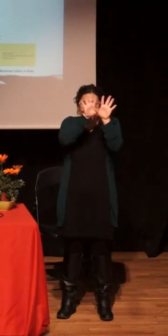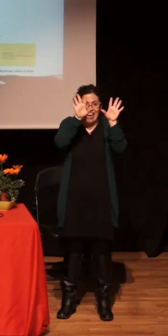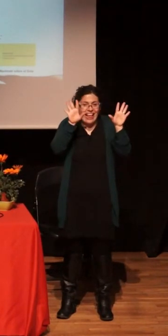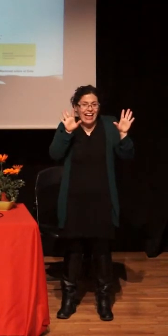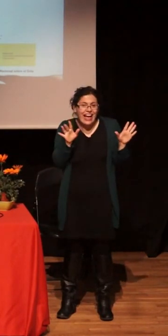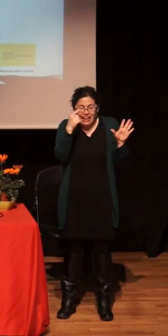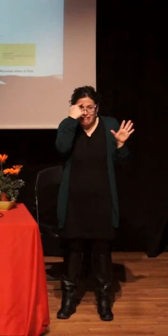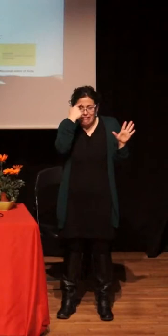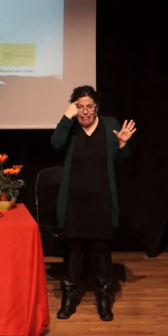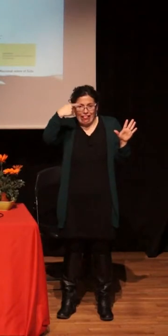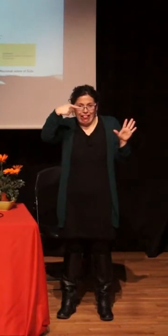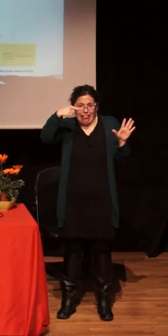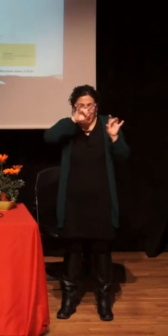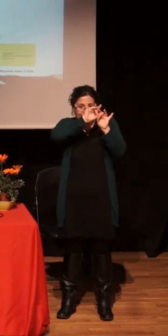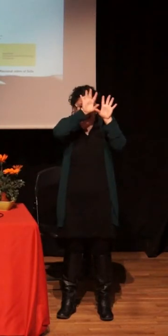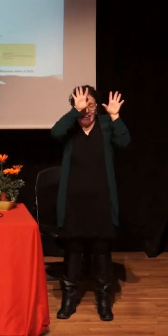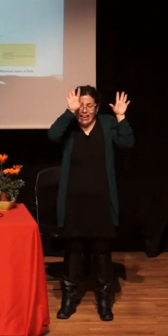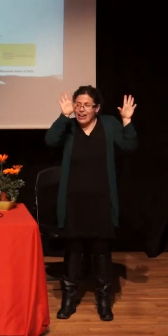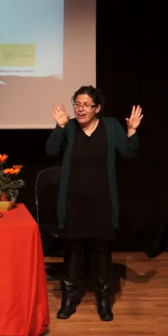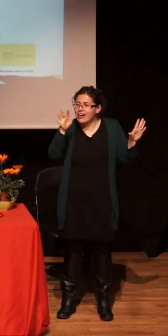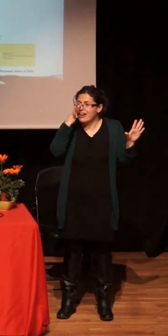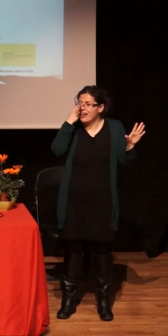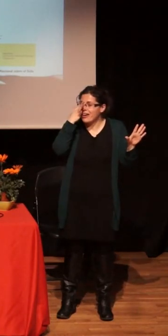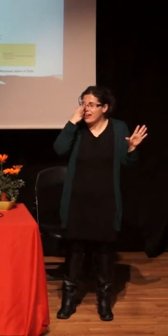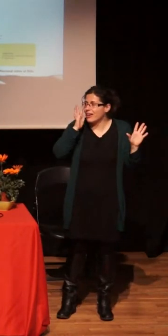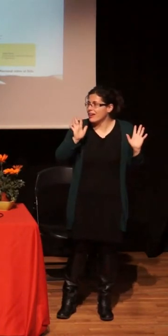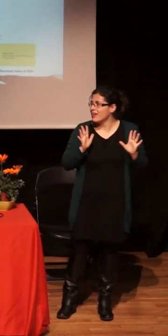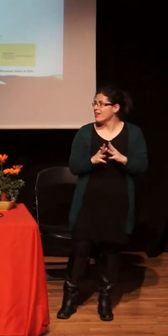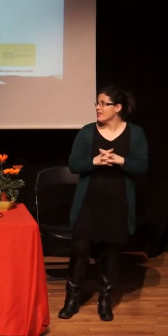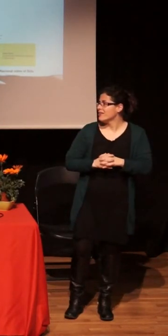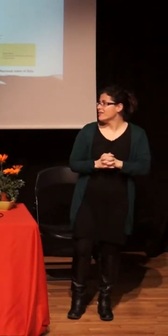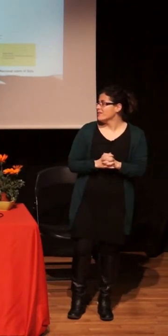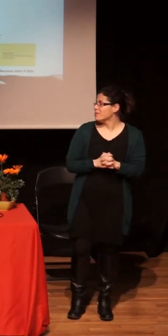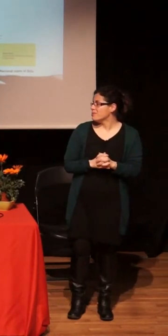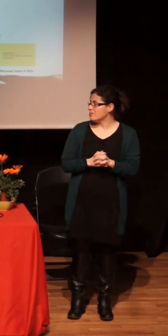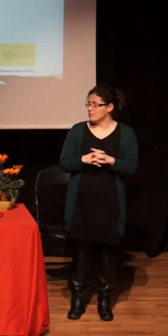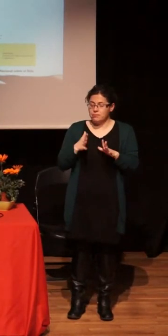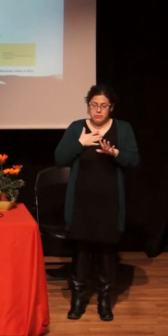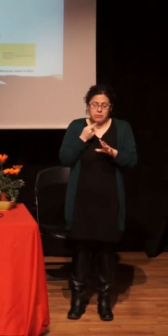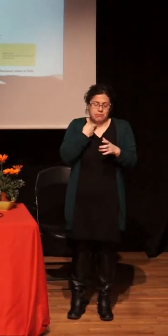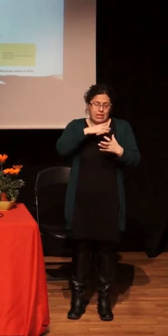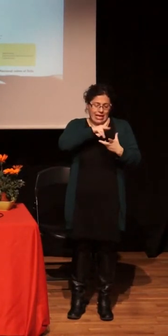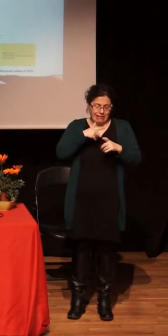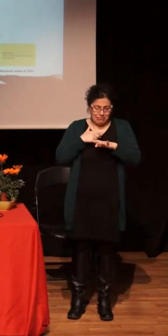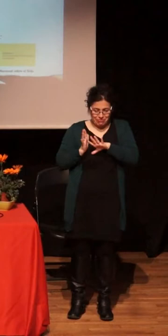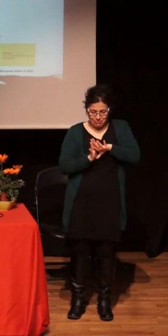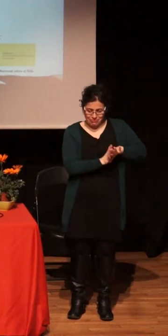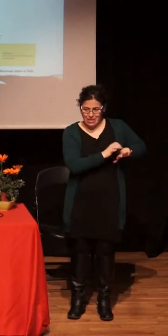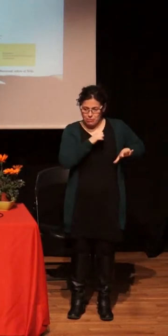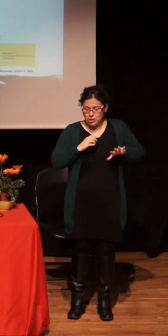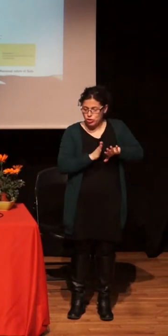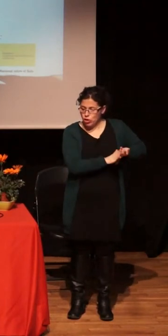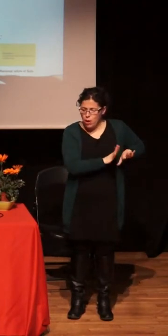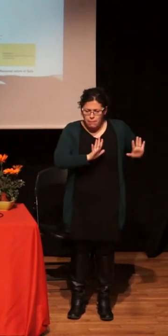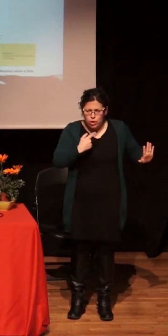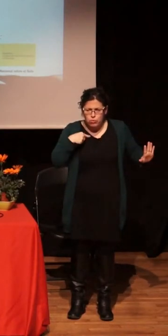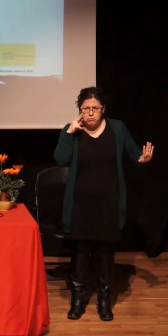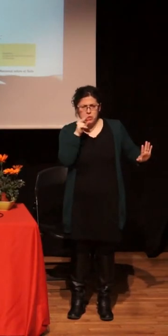que, voy haciendo un poquito, dejando ya la anécdota personal, creo que una de las claves del…